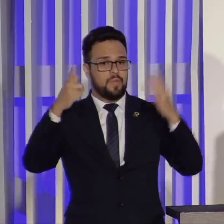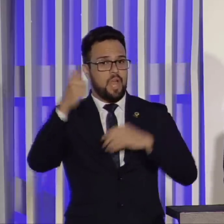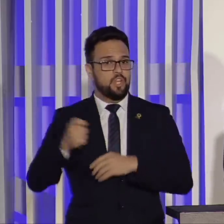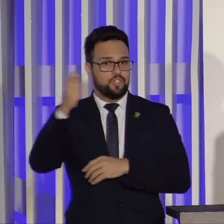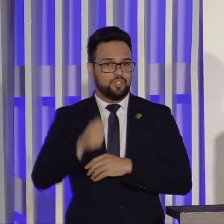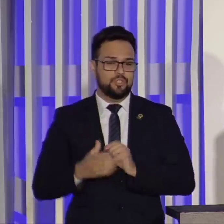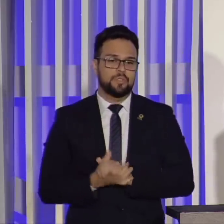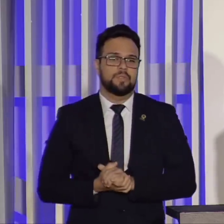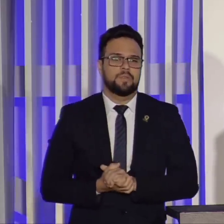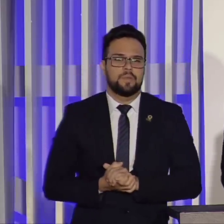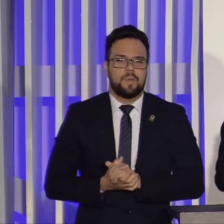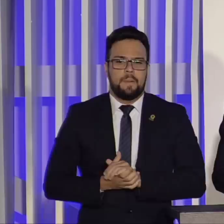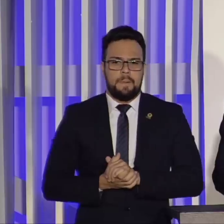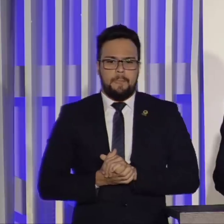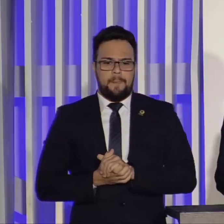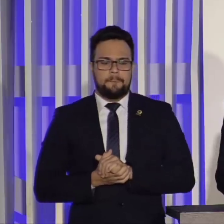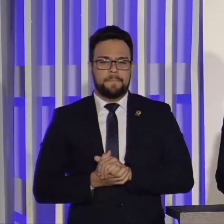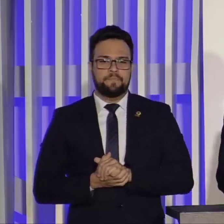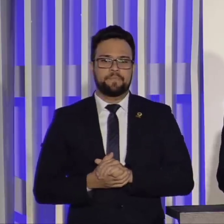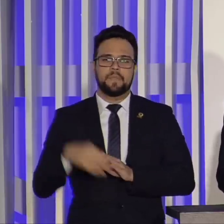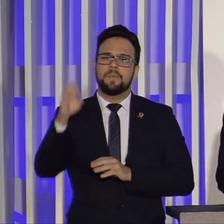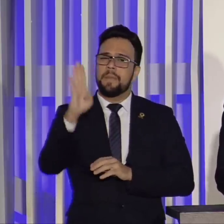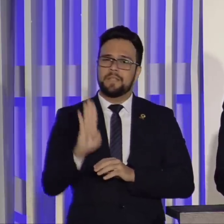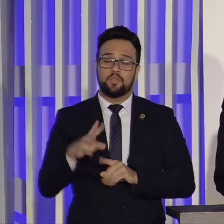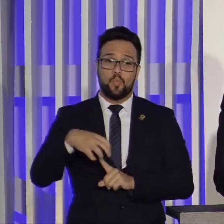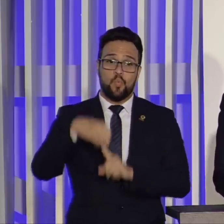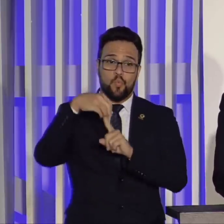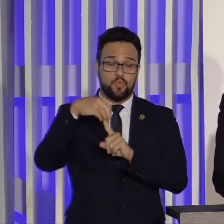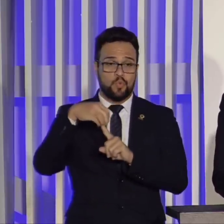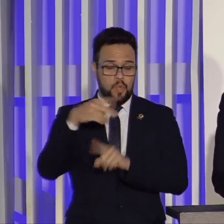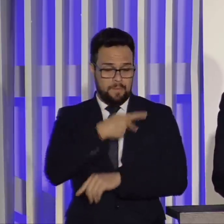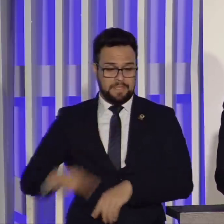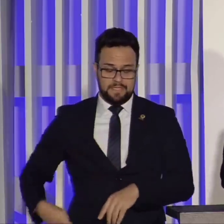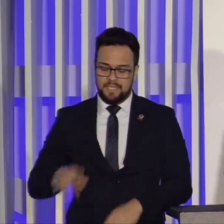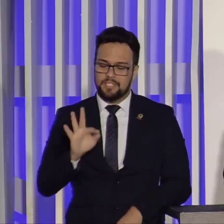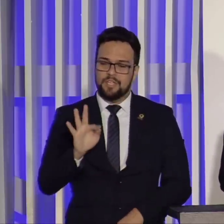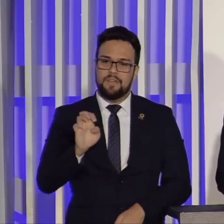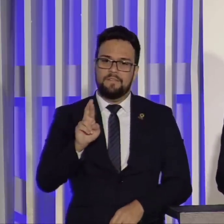O Brasil foi o único país citado no discurso do presidente Fernandes